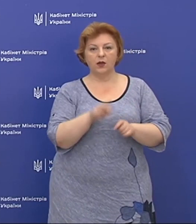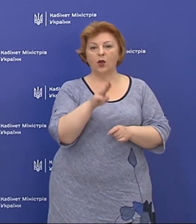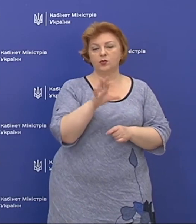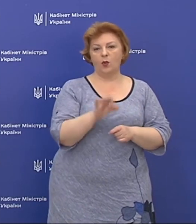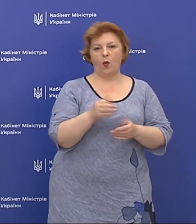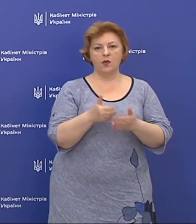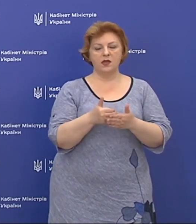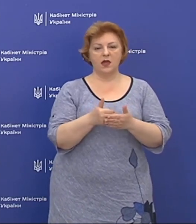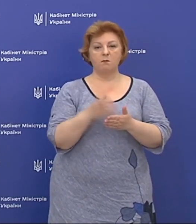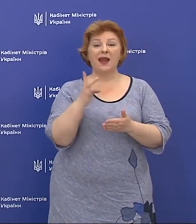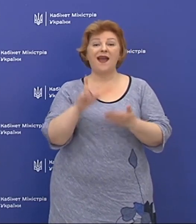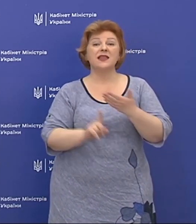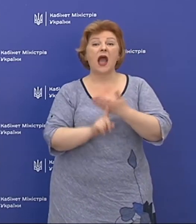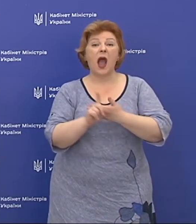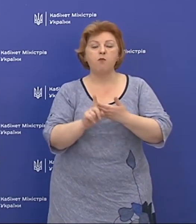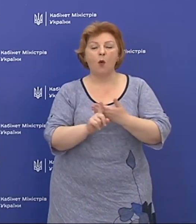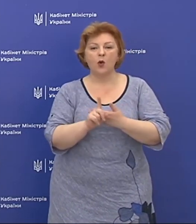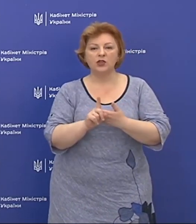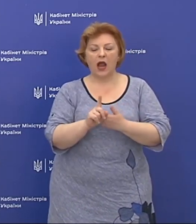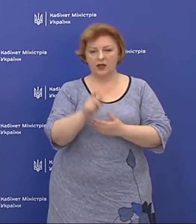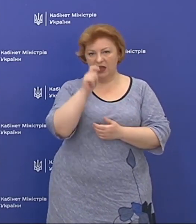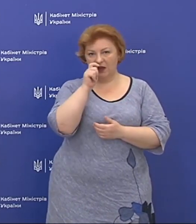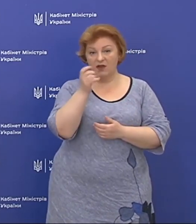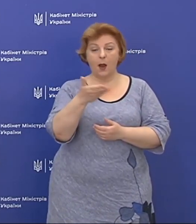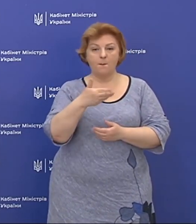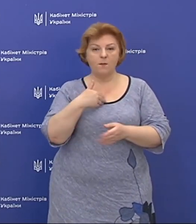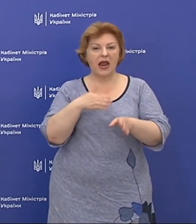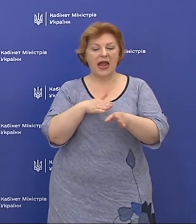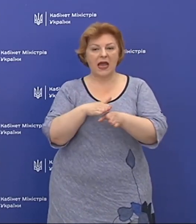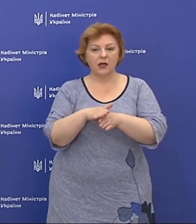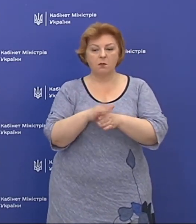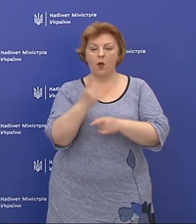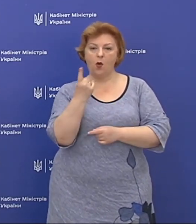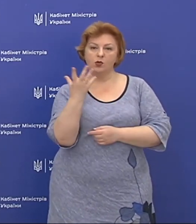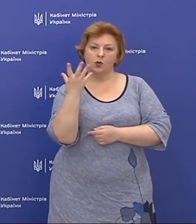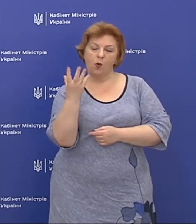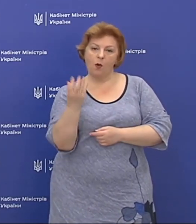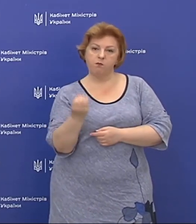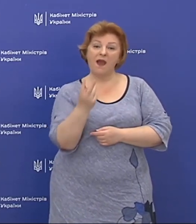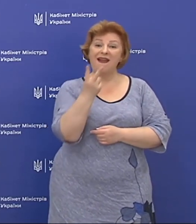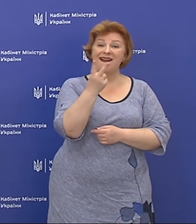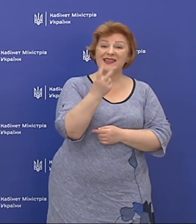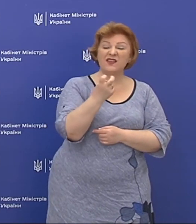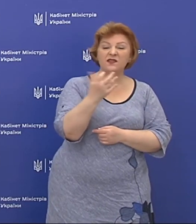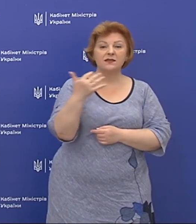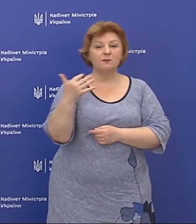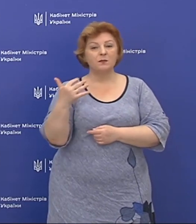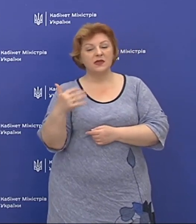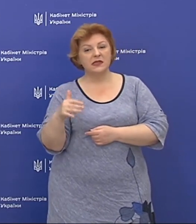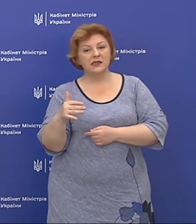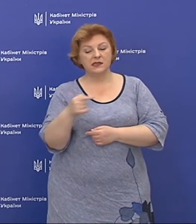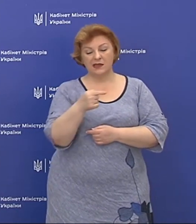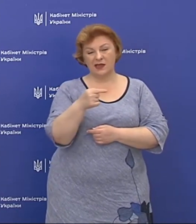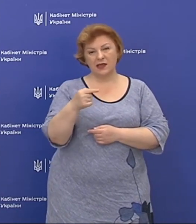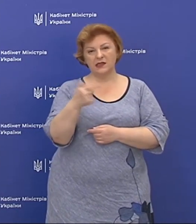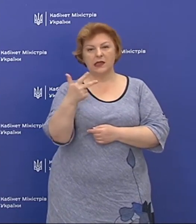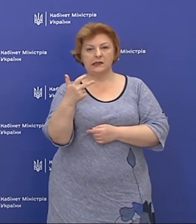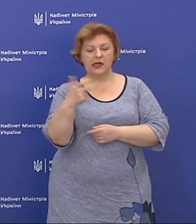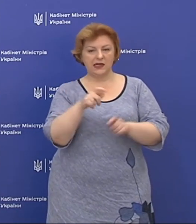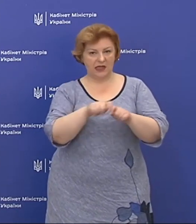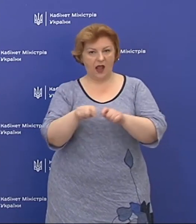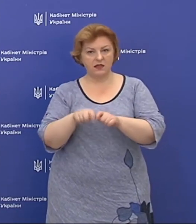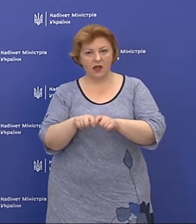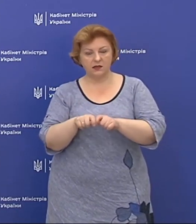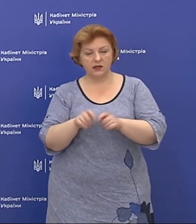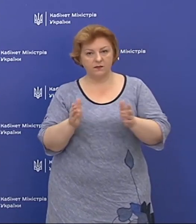то, наприклад, на початку квітня ми робили на добу 250-300 тестів.